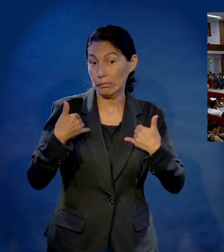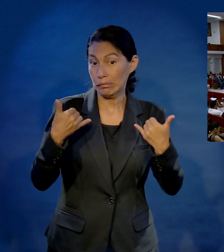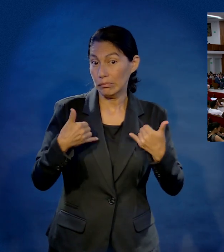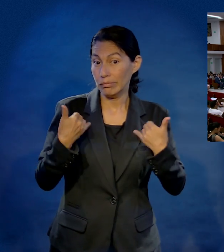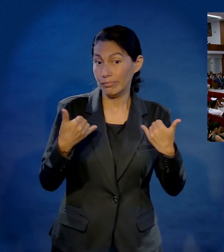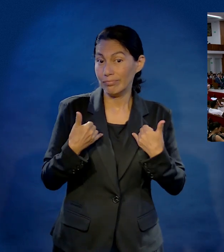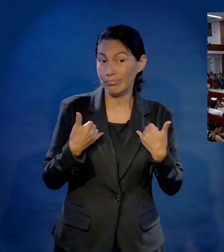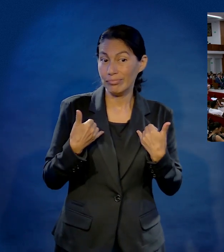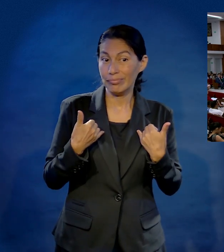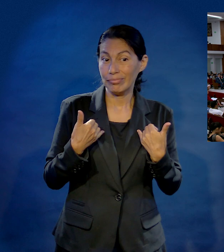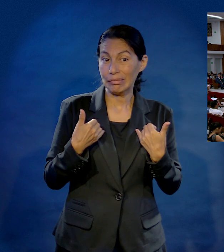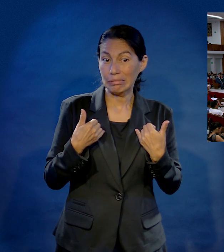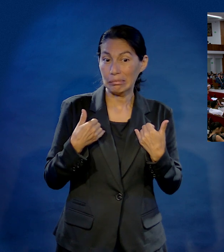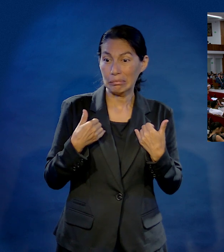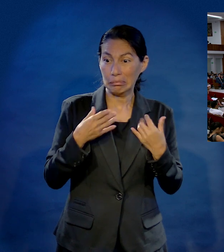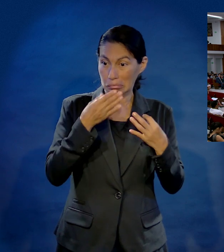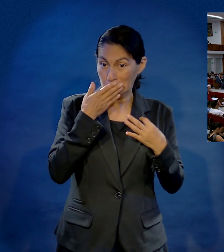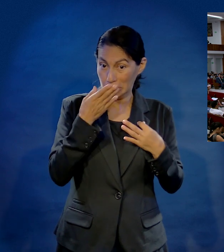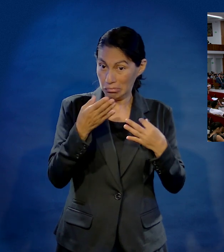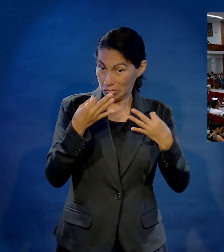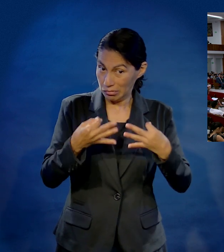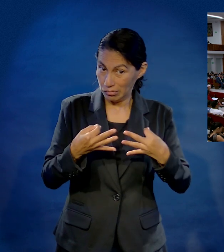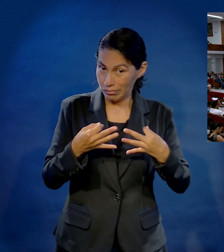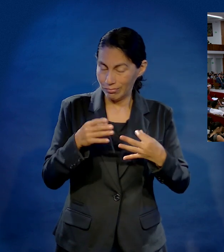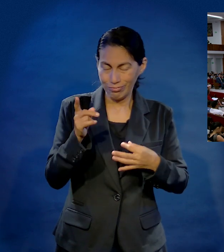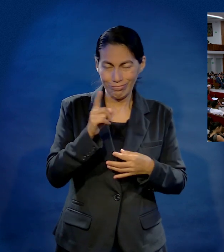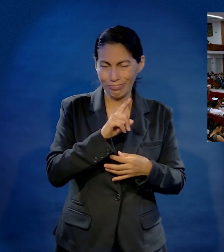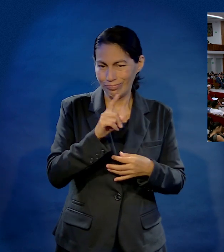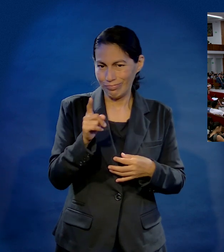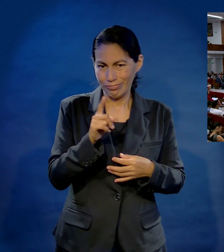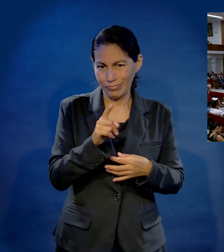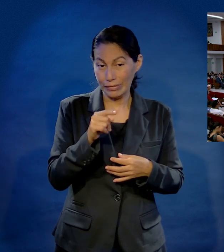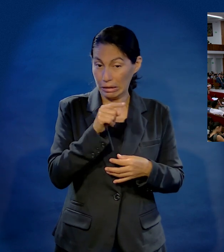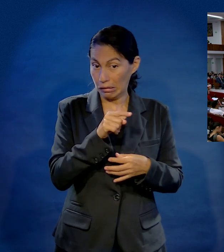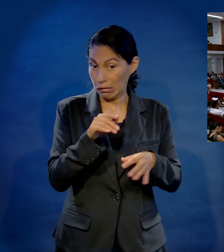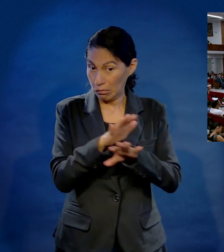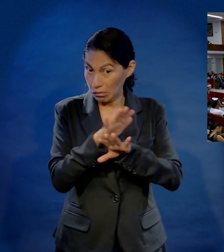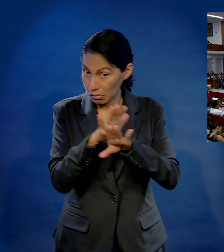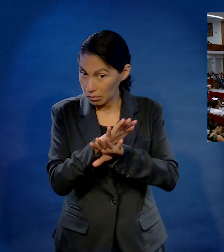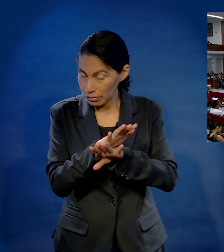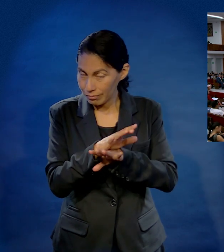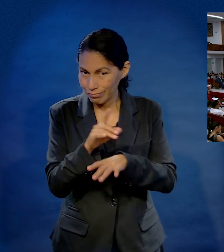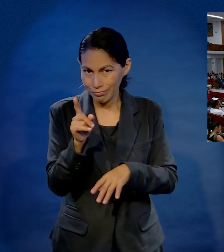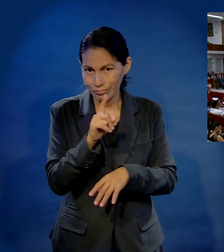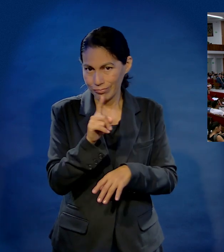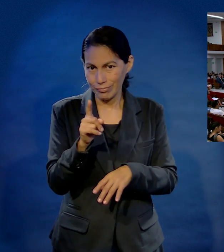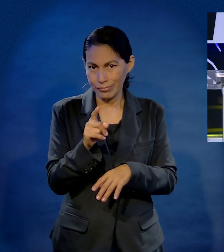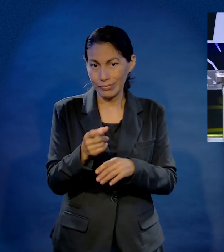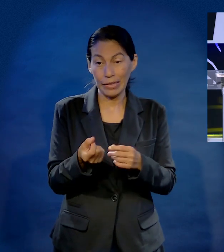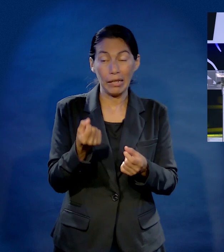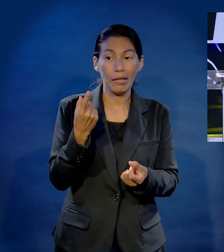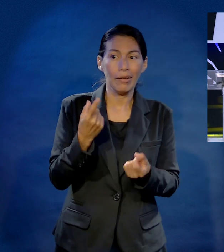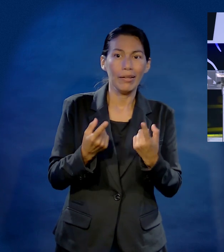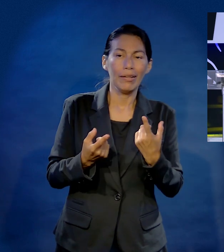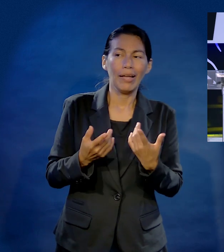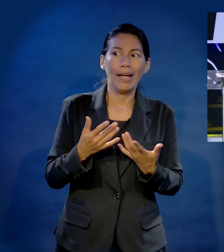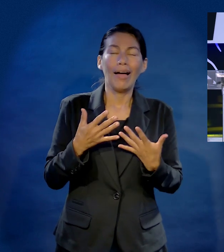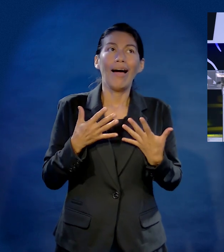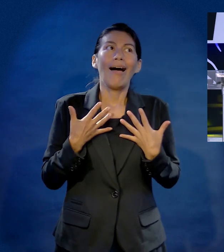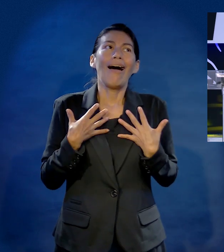adultero en potencia, es un muchacho, es una muchacha inestable. No cambia. Cuidado. Algunas hasta se